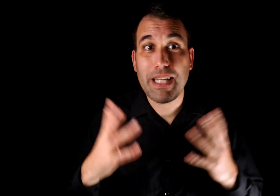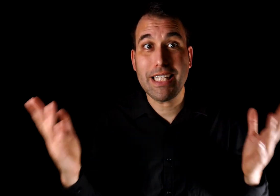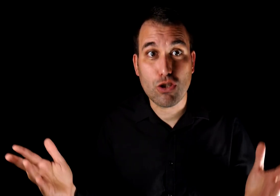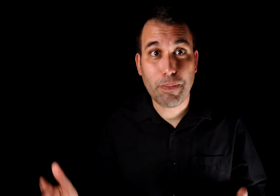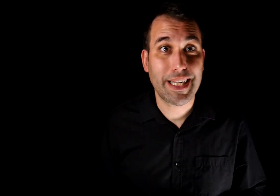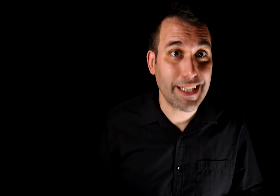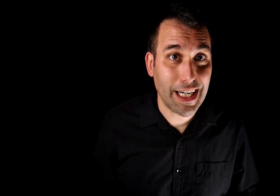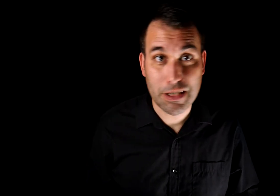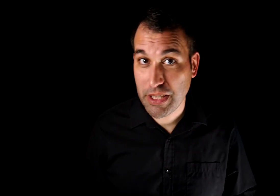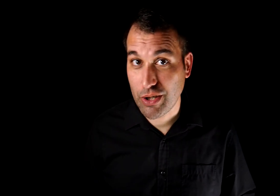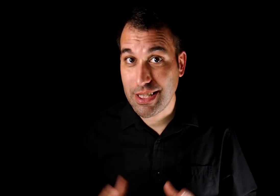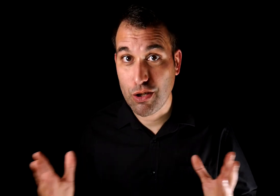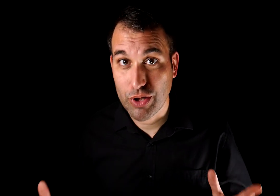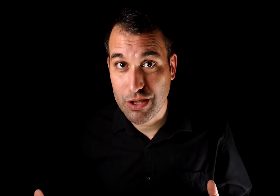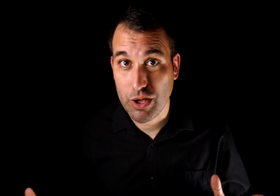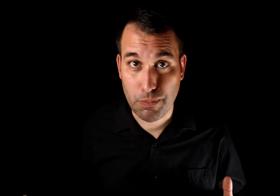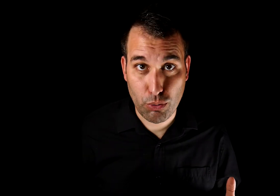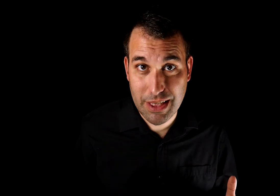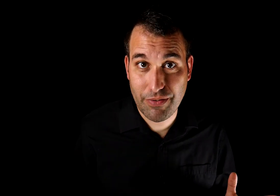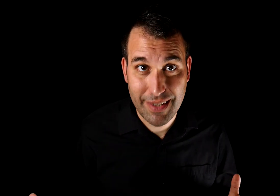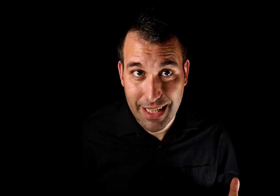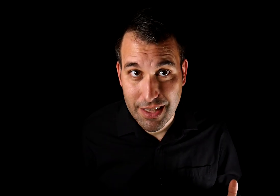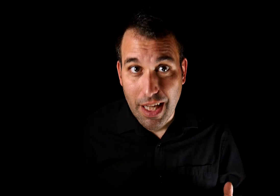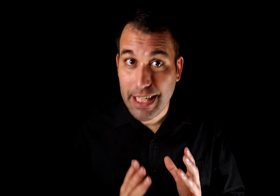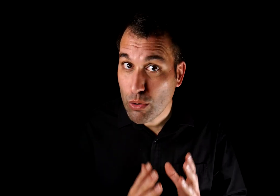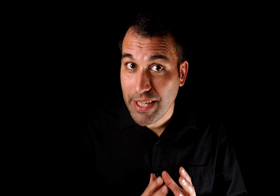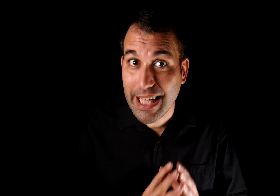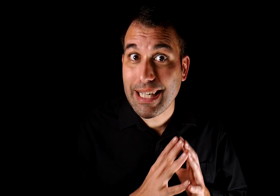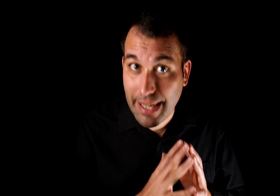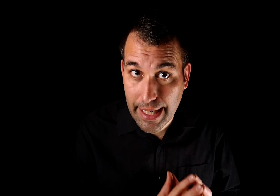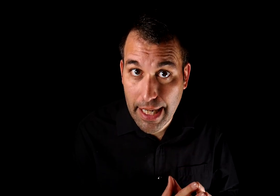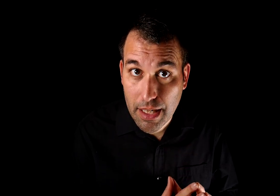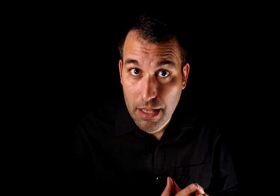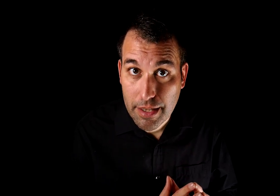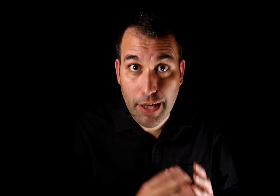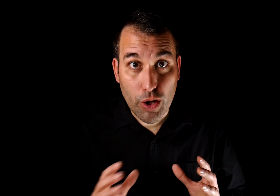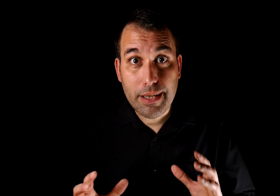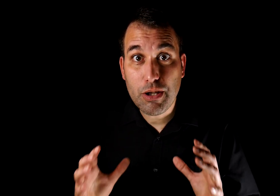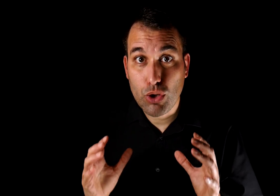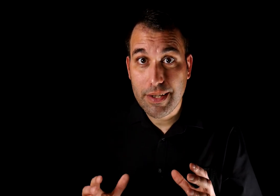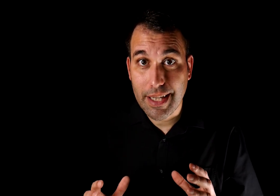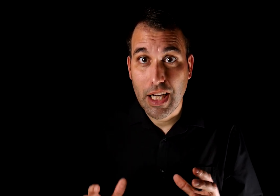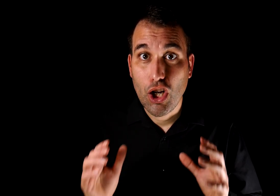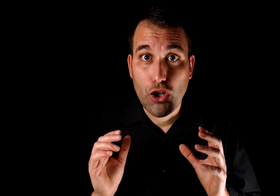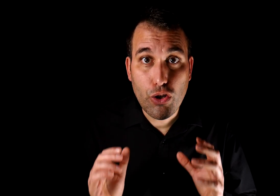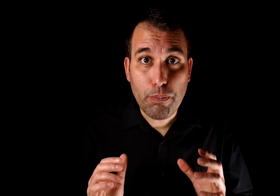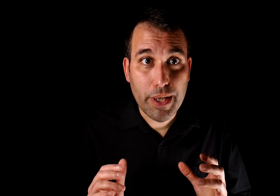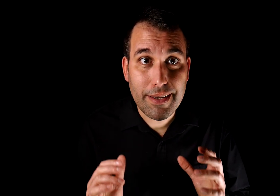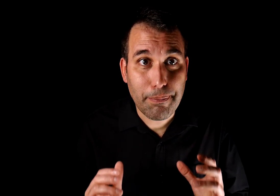pretextos para criticar a las personas en el contexto de disputas infantiles. Es una habilidad real que correctamente utilizada no puede hacer